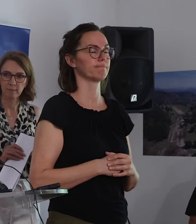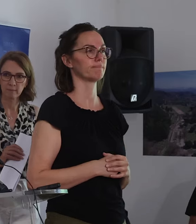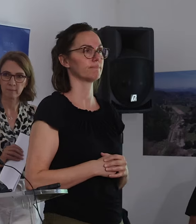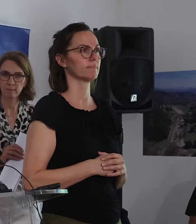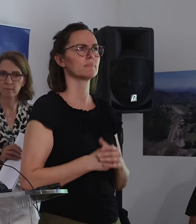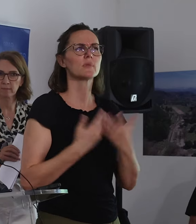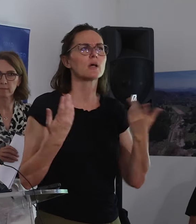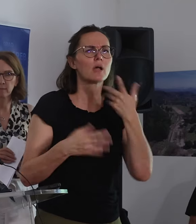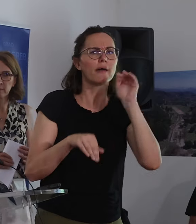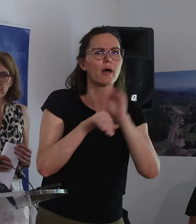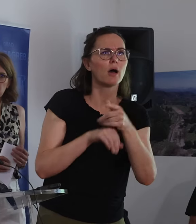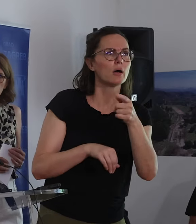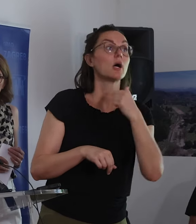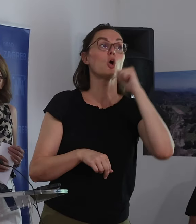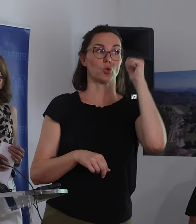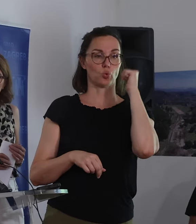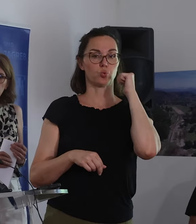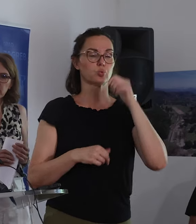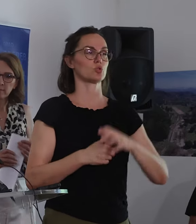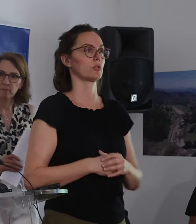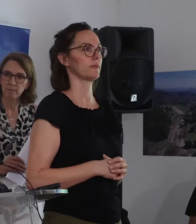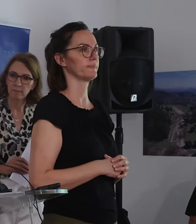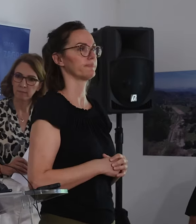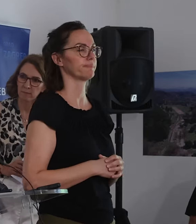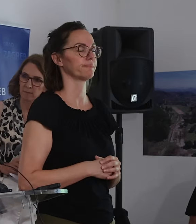Kad je to uočeno? Jučer.